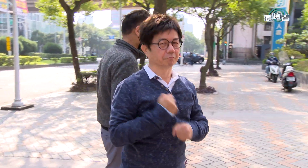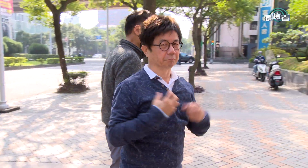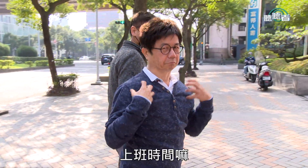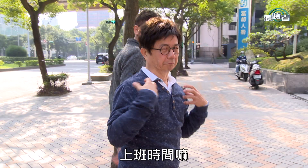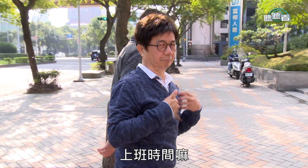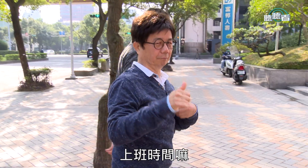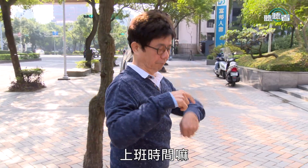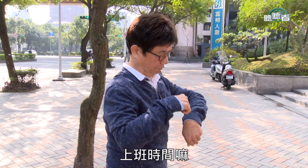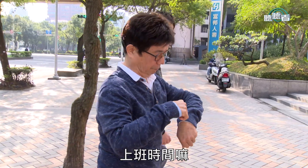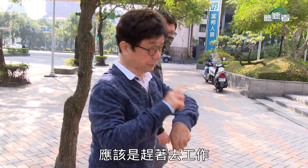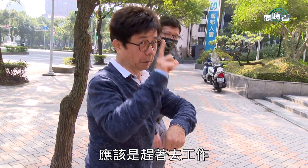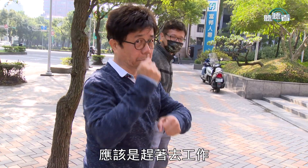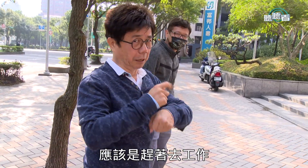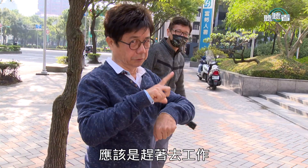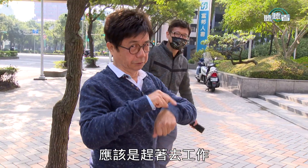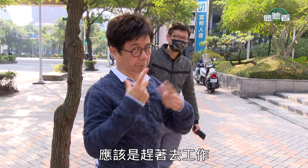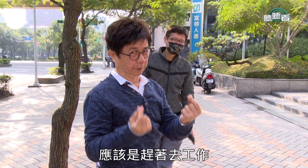上班时间嘛应该是赶着去工作